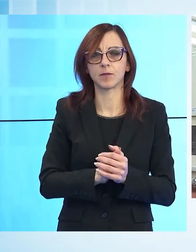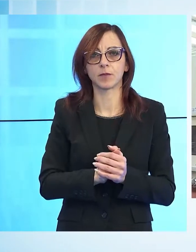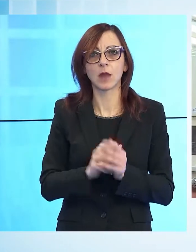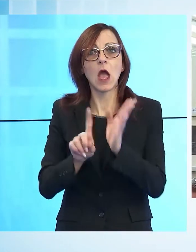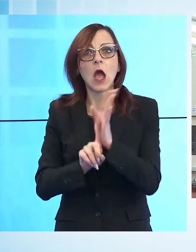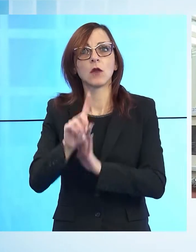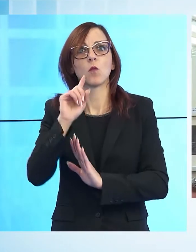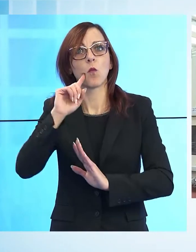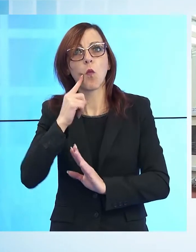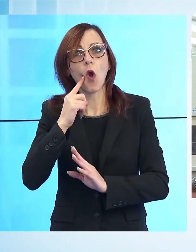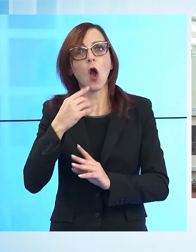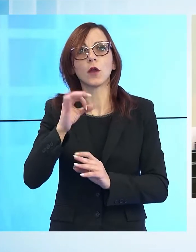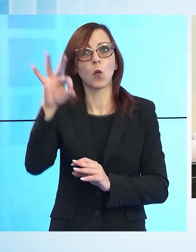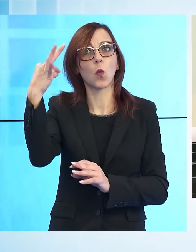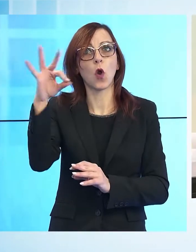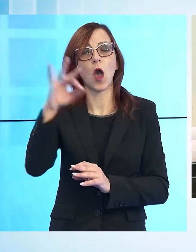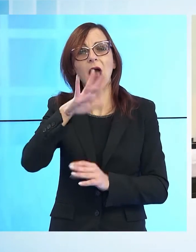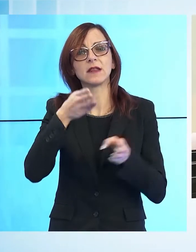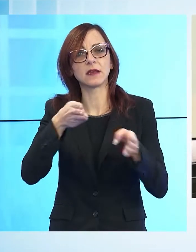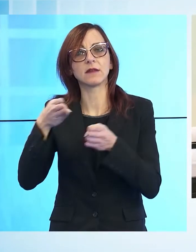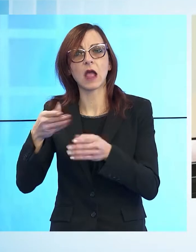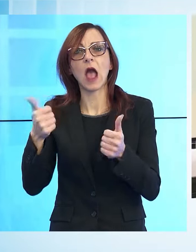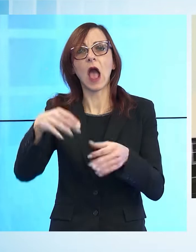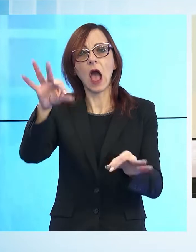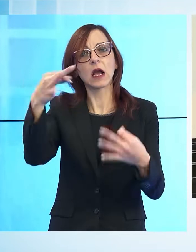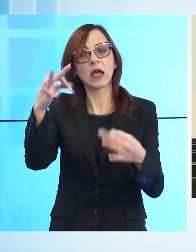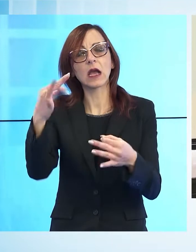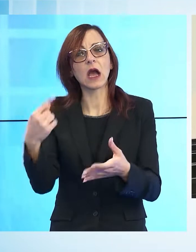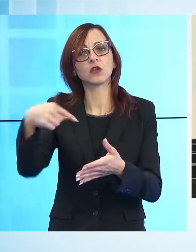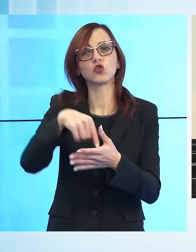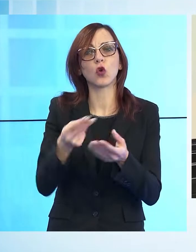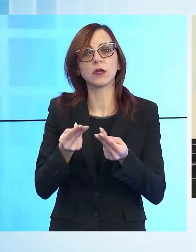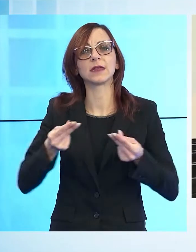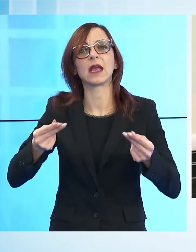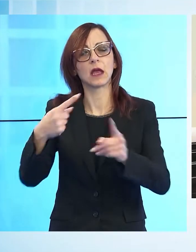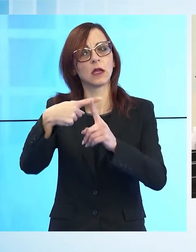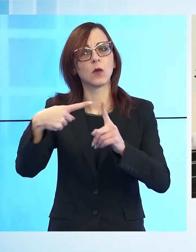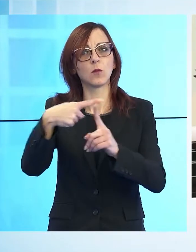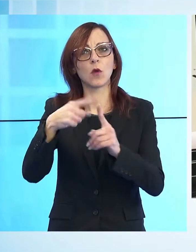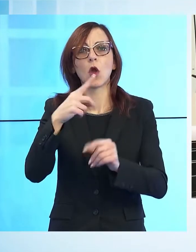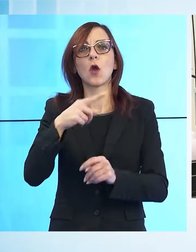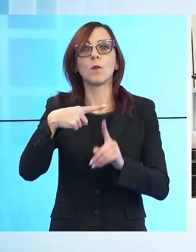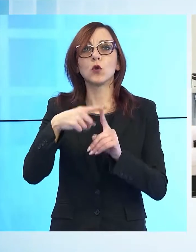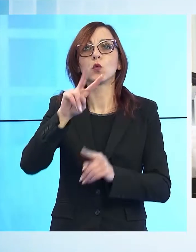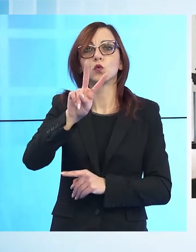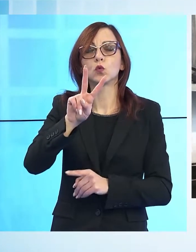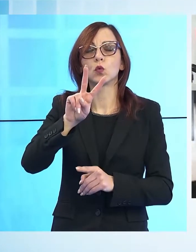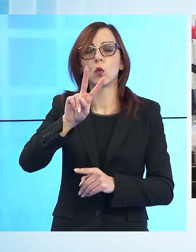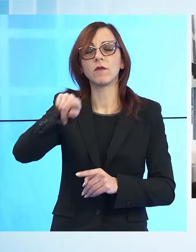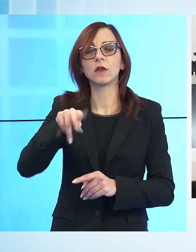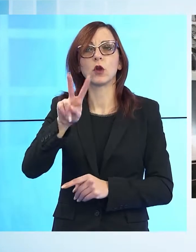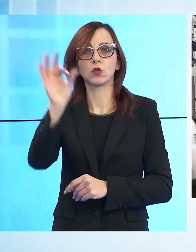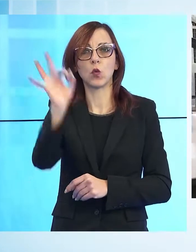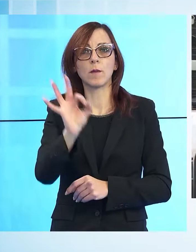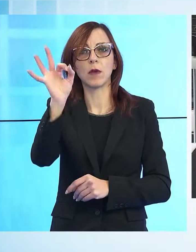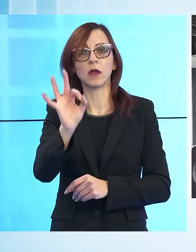tutte le altre tipologie merceologiche. Anche la carta rientra in territorio positivo con un più 2,2% che segna